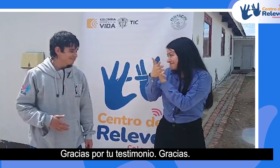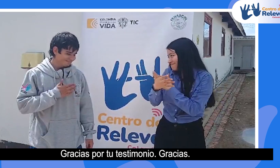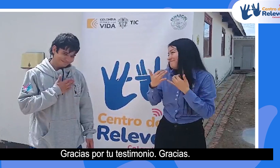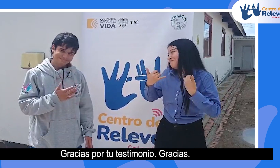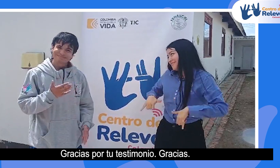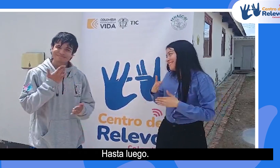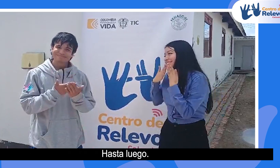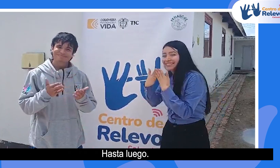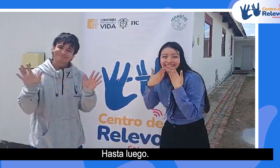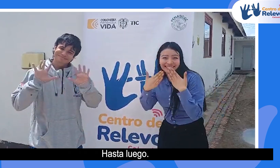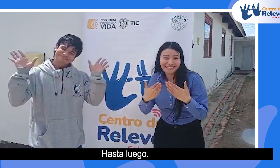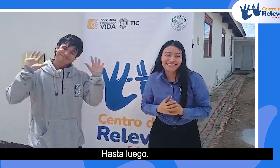gracias, hasta luego. ¡Chao!